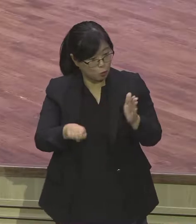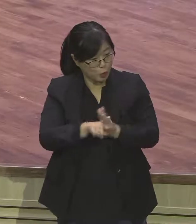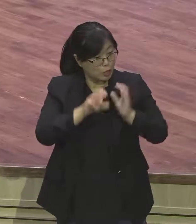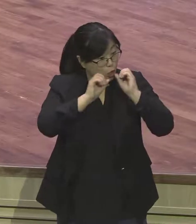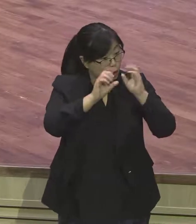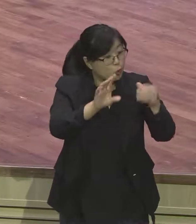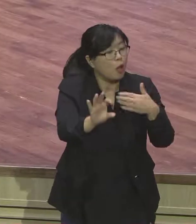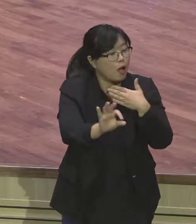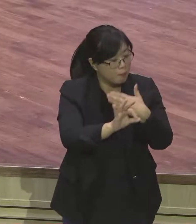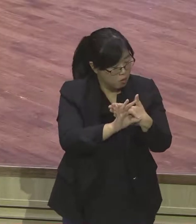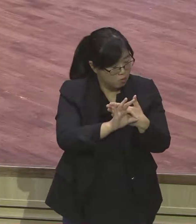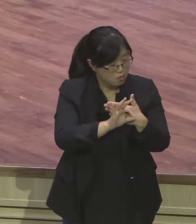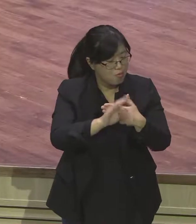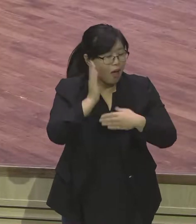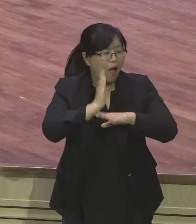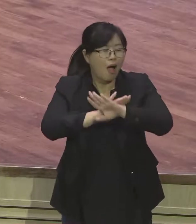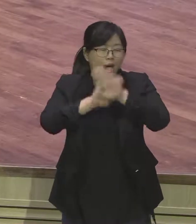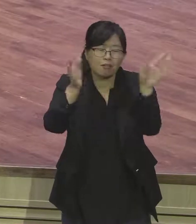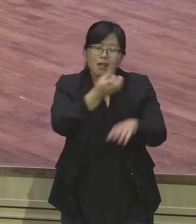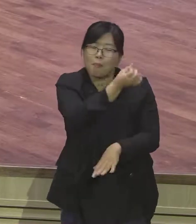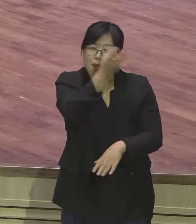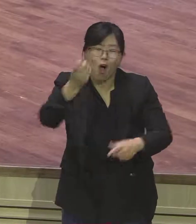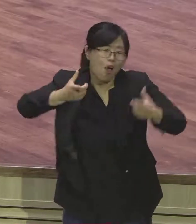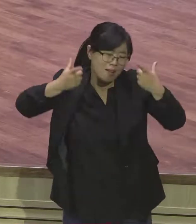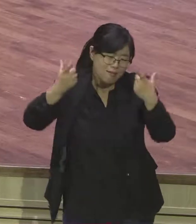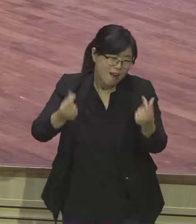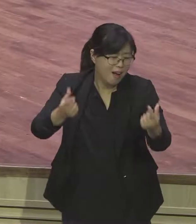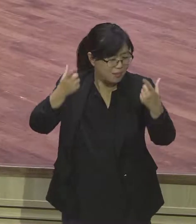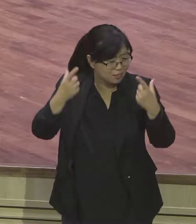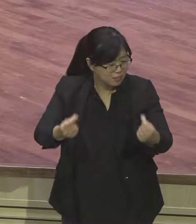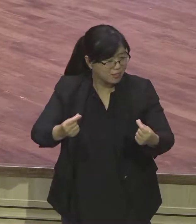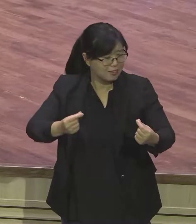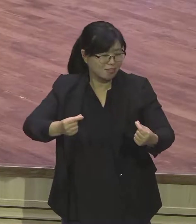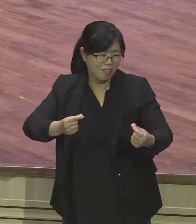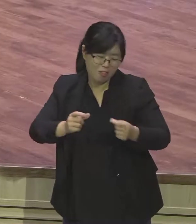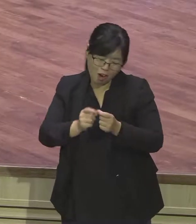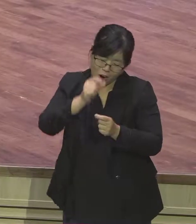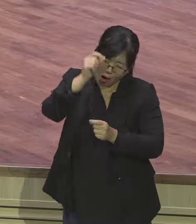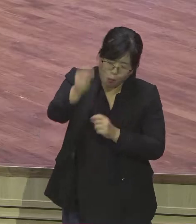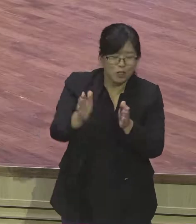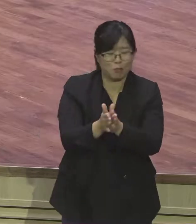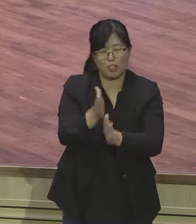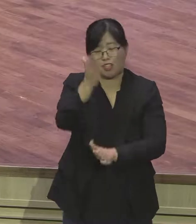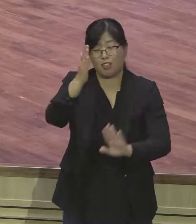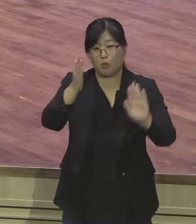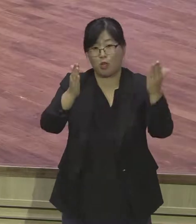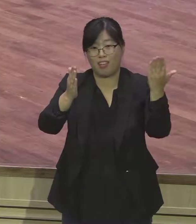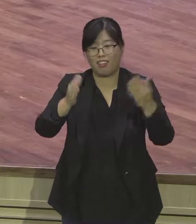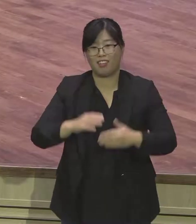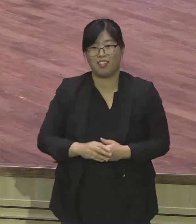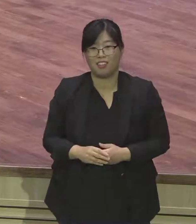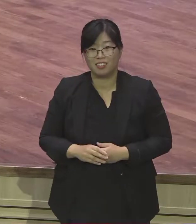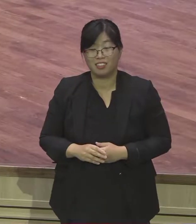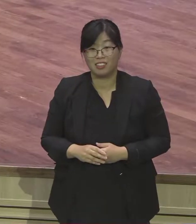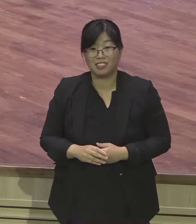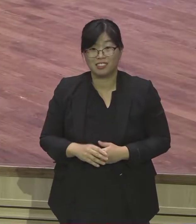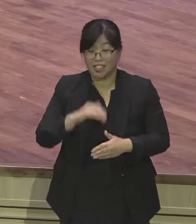가면 읽어보세요 많은 사람을 오른데로 돌아가온 자는 하늘의 별처럼 빛나게